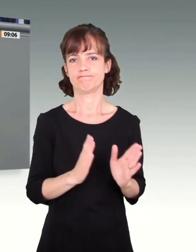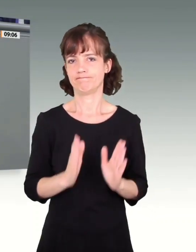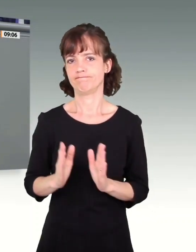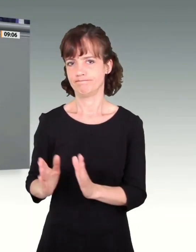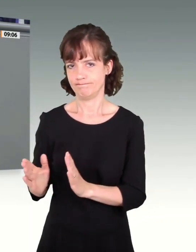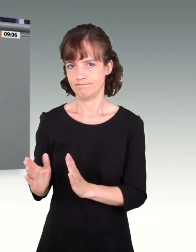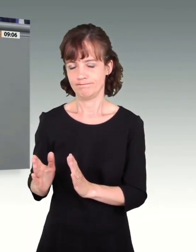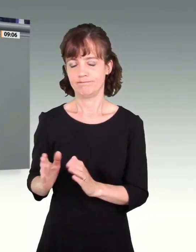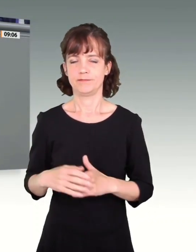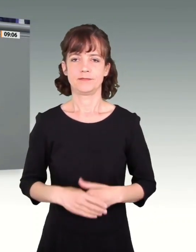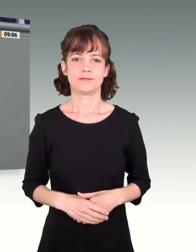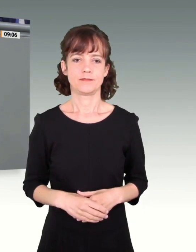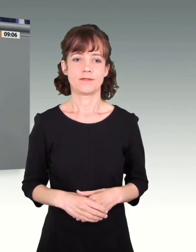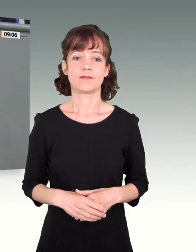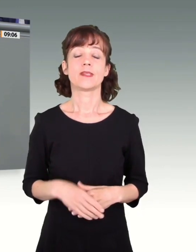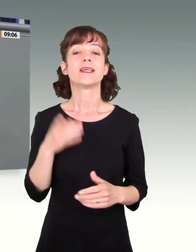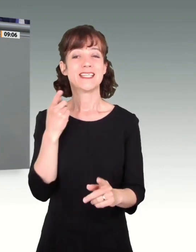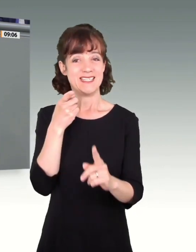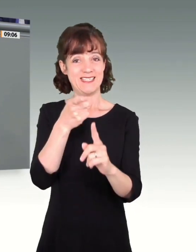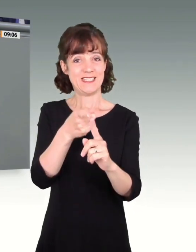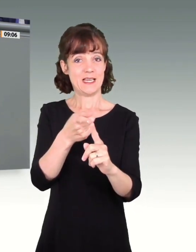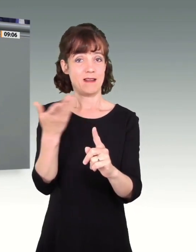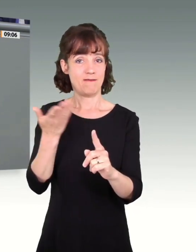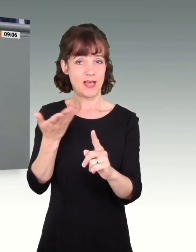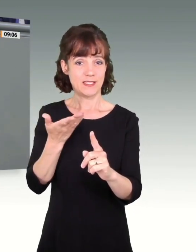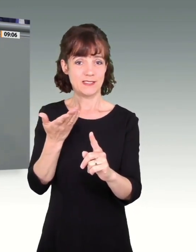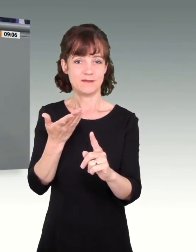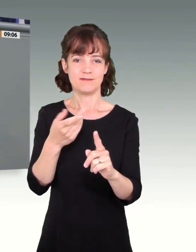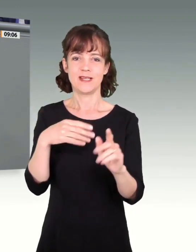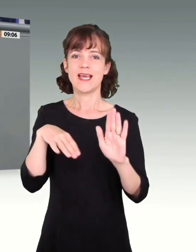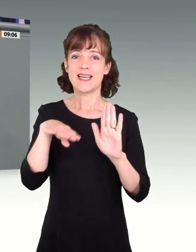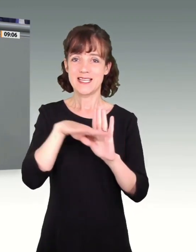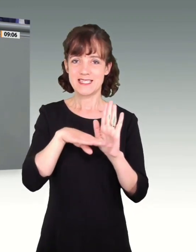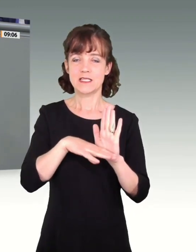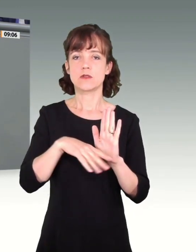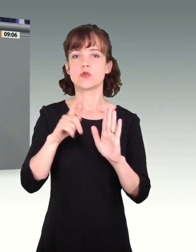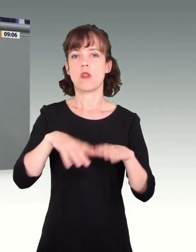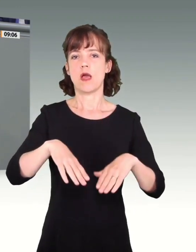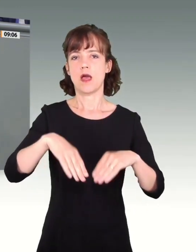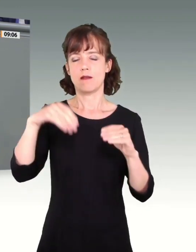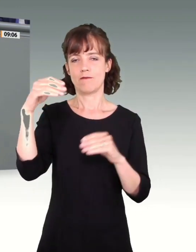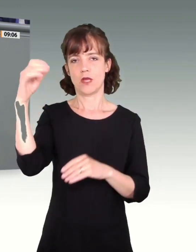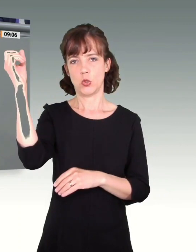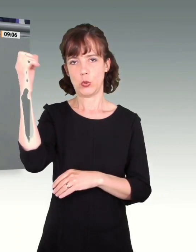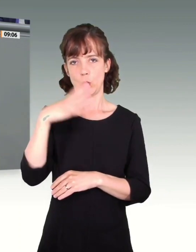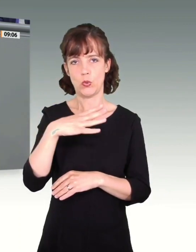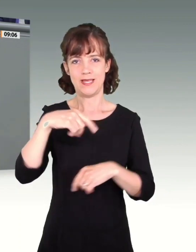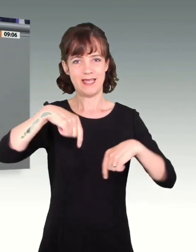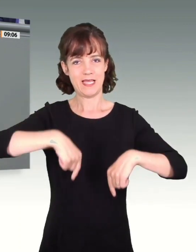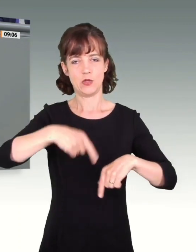Verfahren. Unser Ziel ist es, dieses Gesetz Anfang Juli im Deutschen